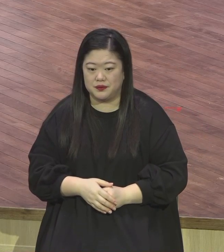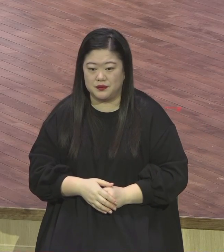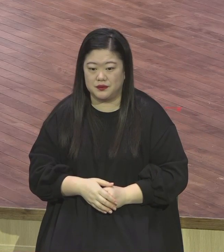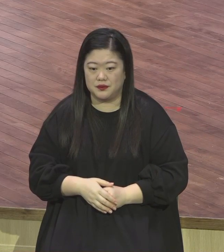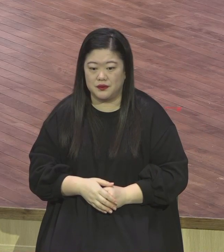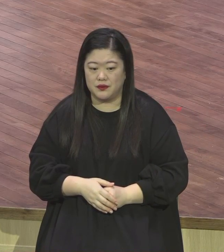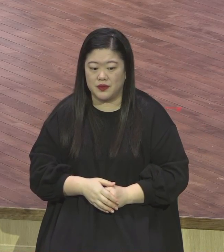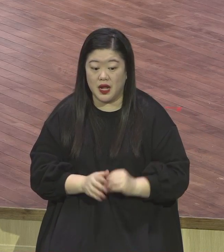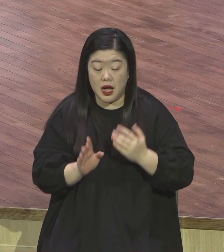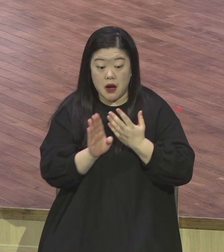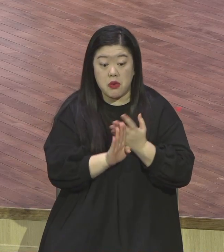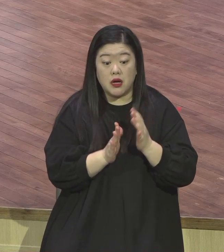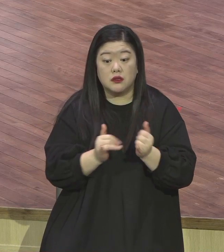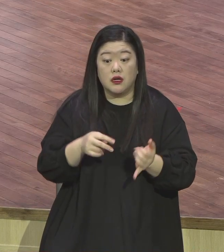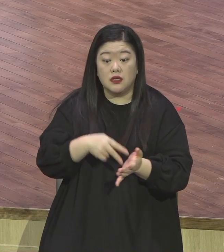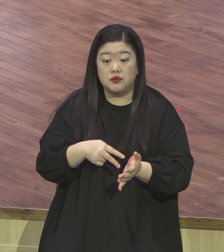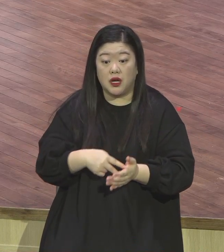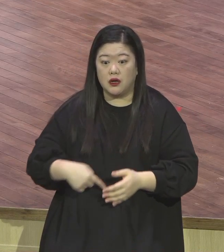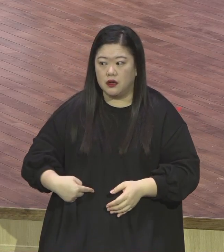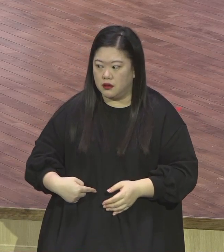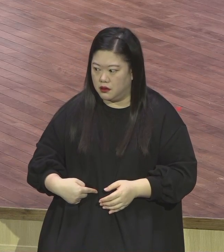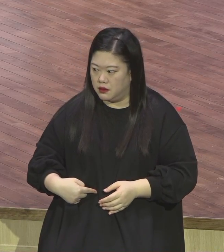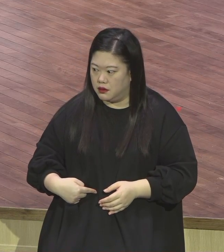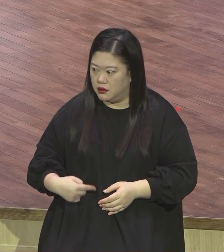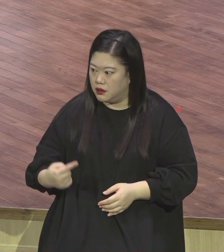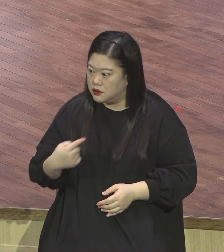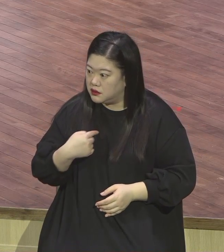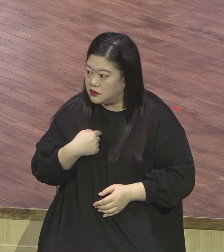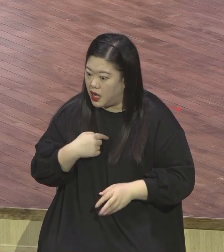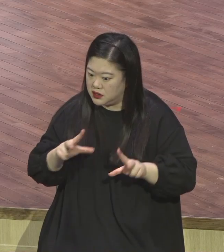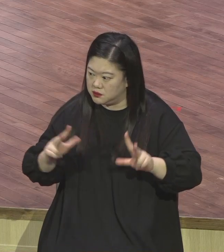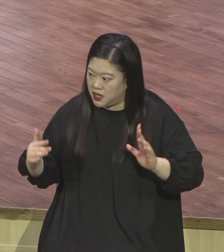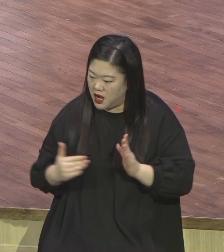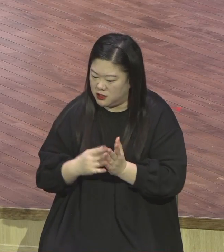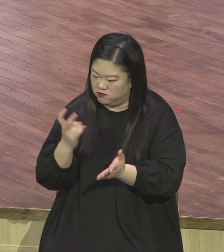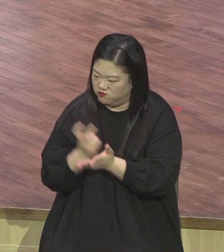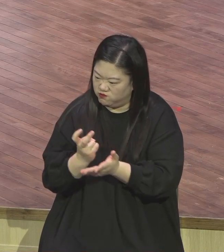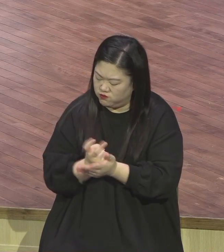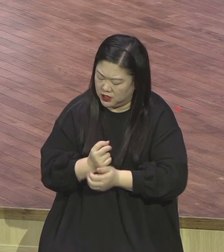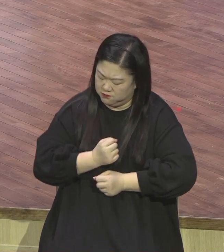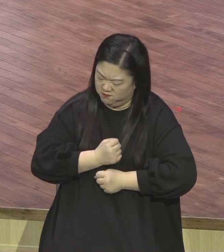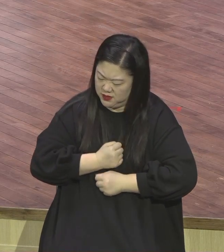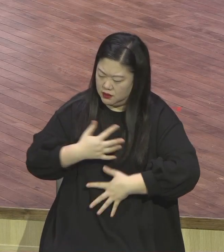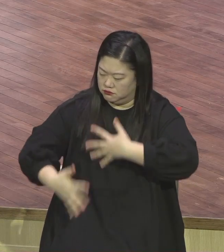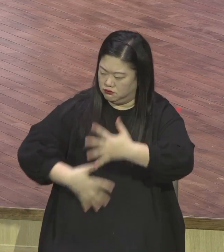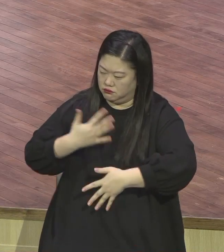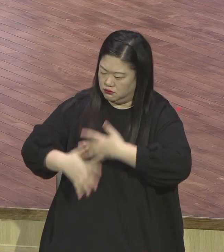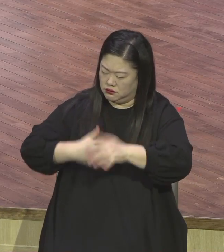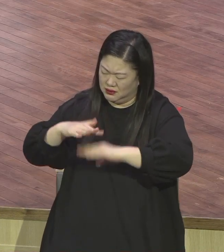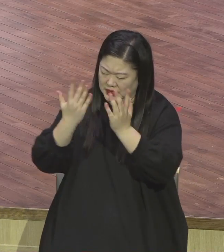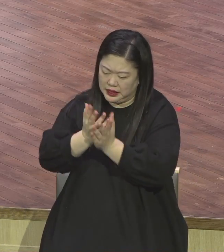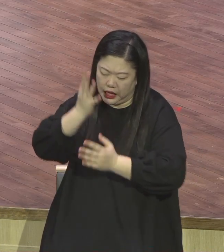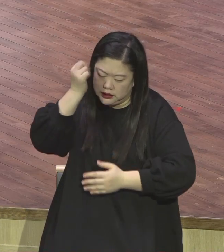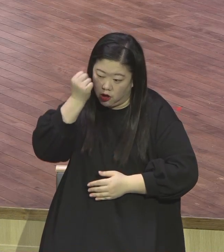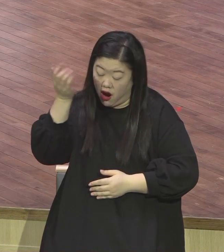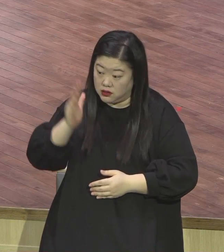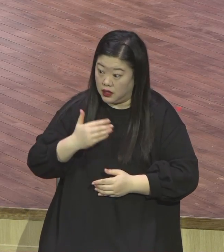지옥간다니 그렇게 하나님 율법을 달달달달 외우는데 그렇게